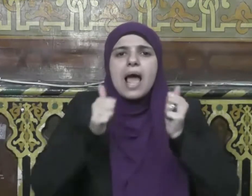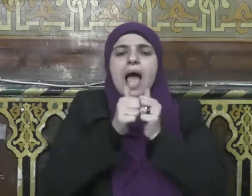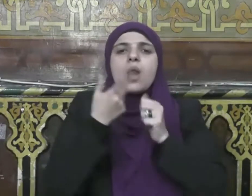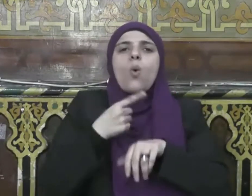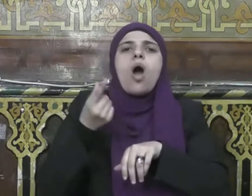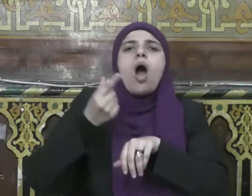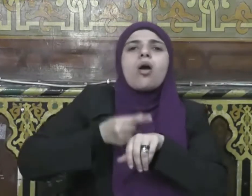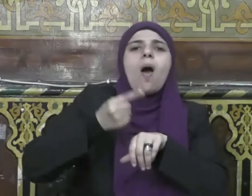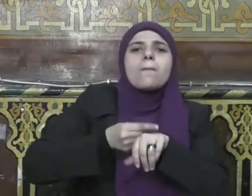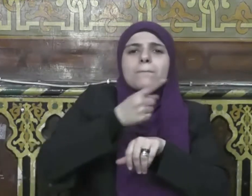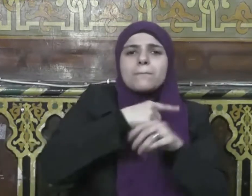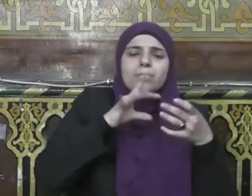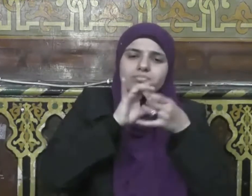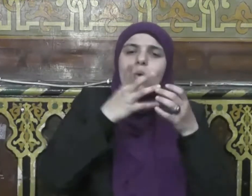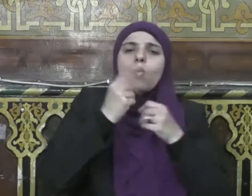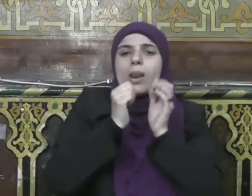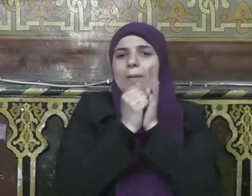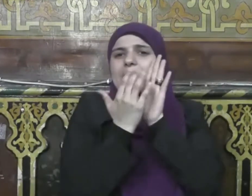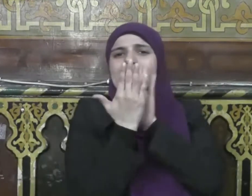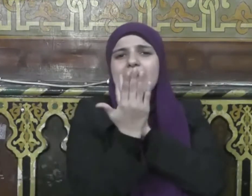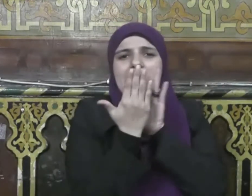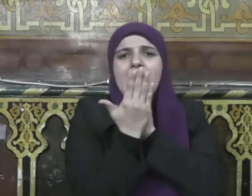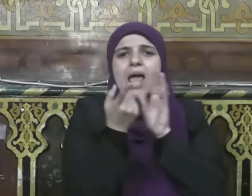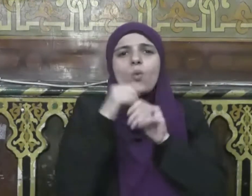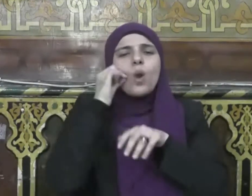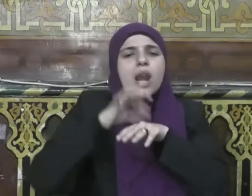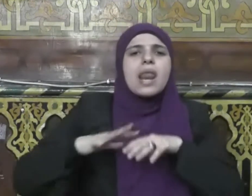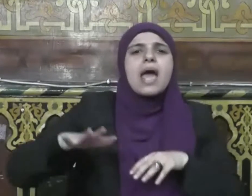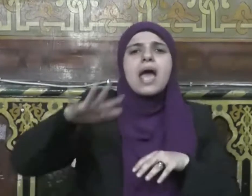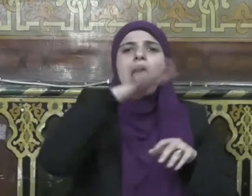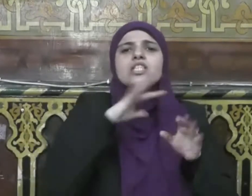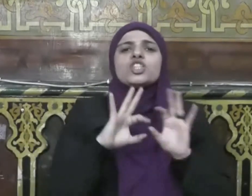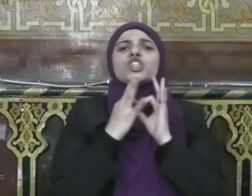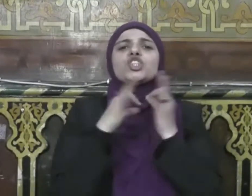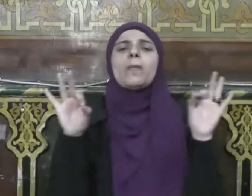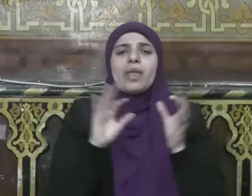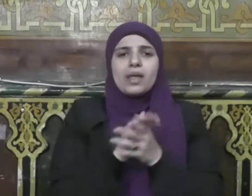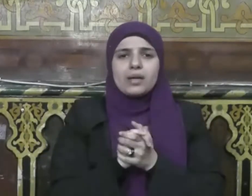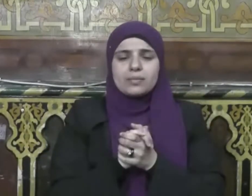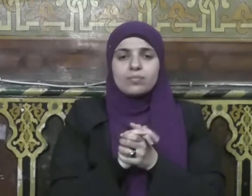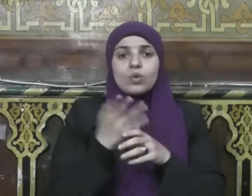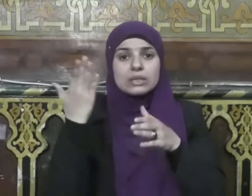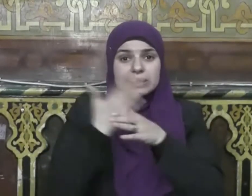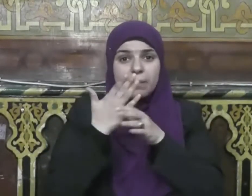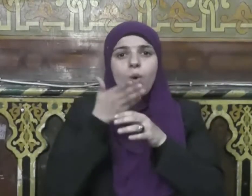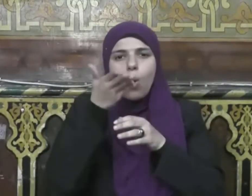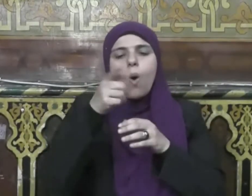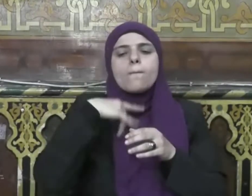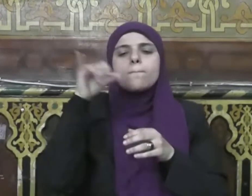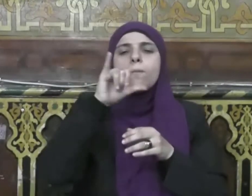وذلك من أكبر عوامل تحقيق التآلف والترابط